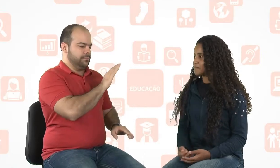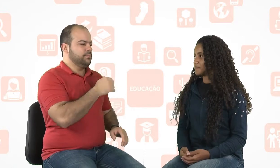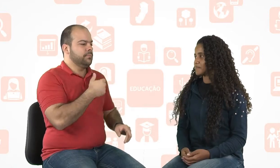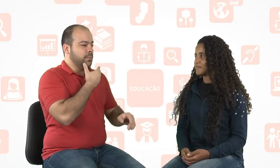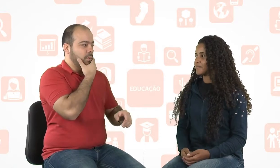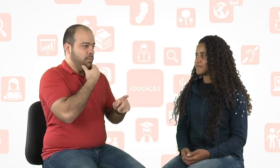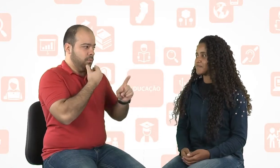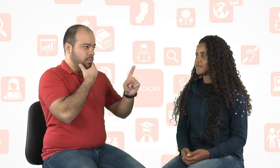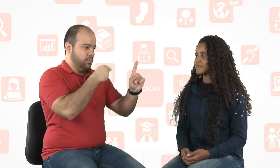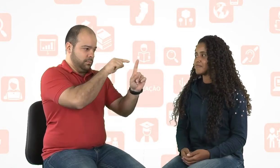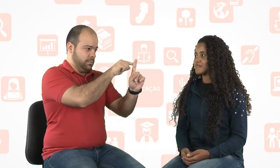Esse é homem.